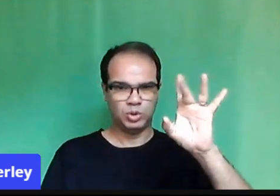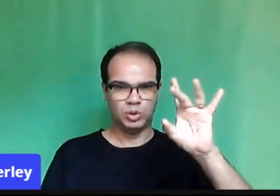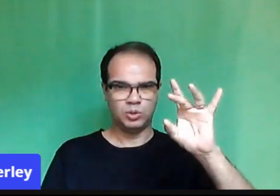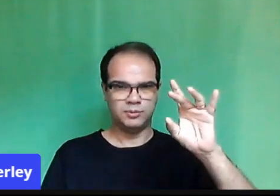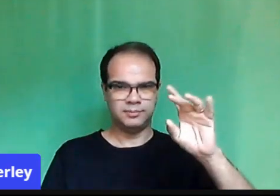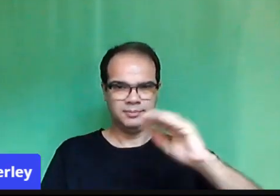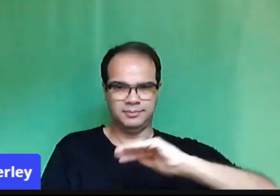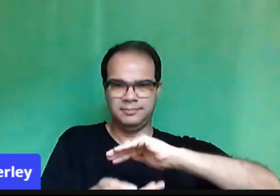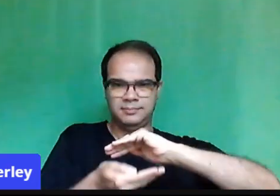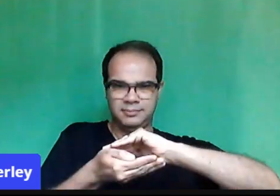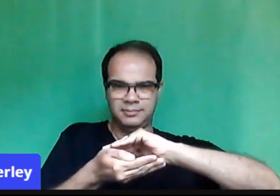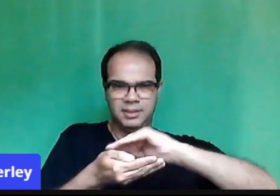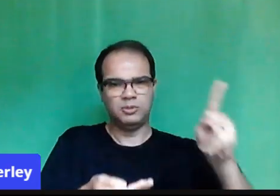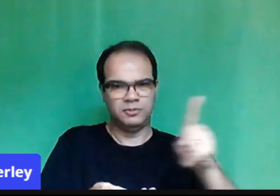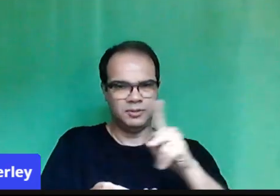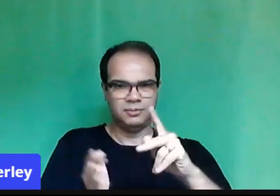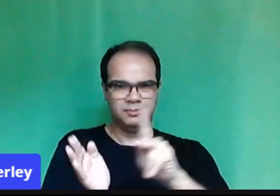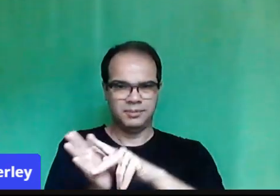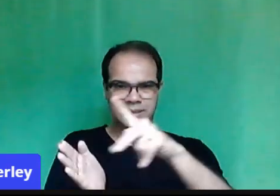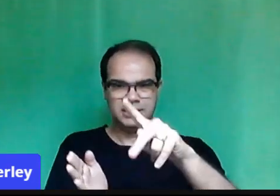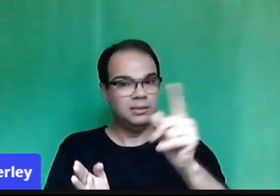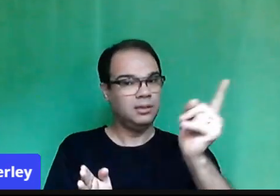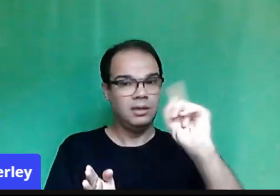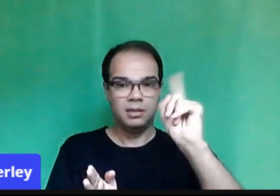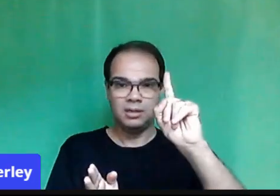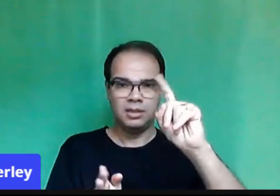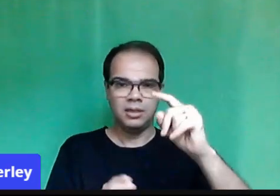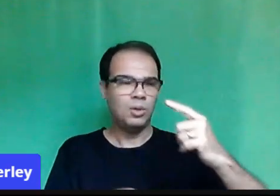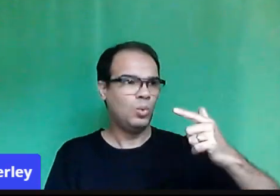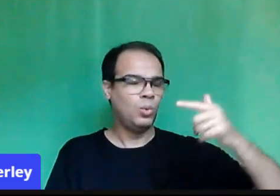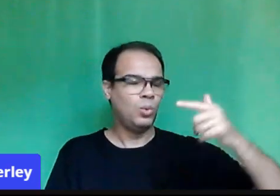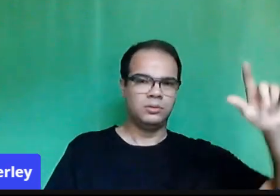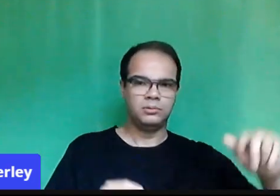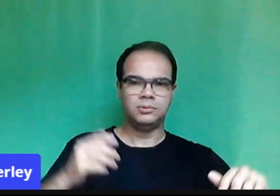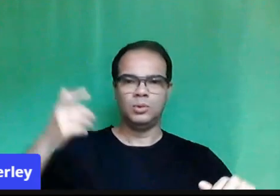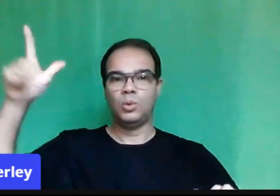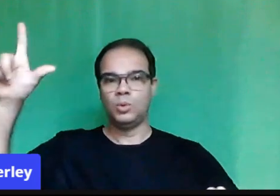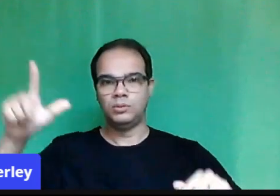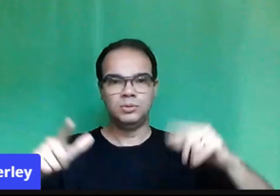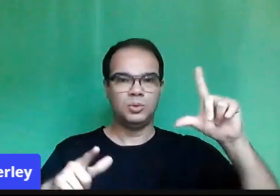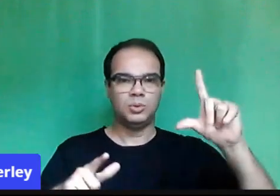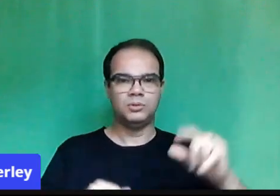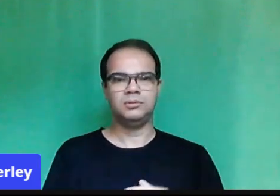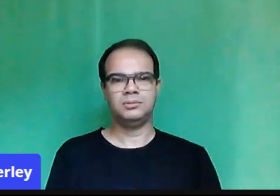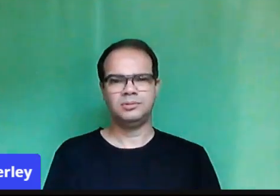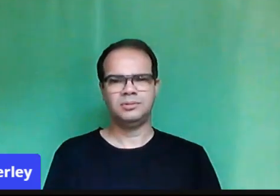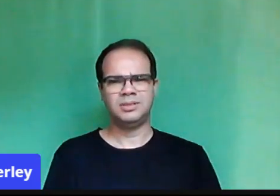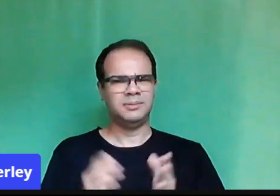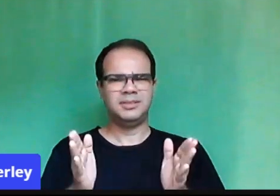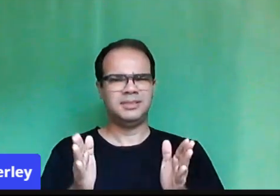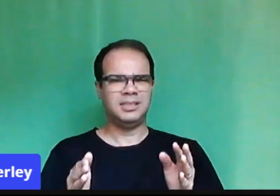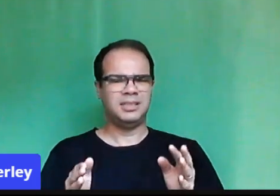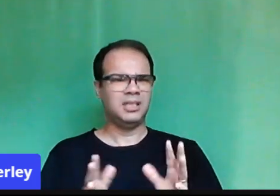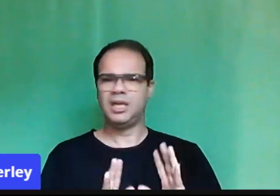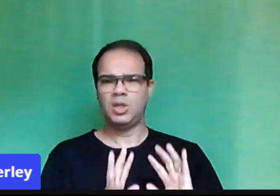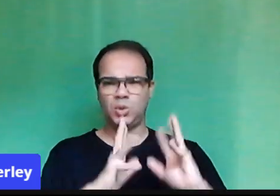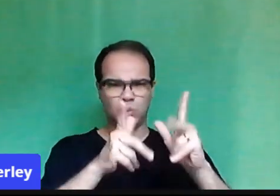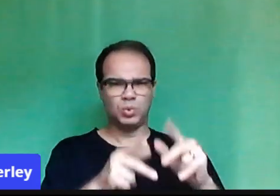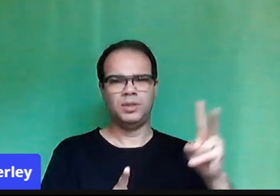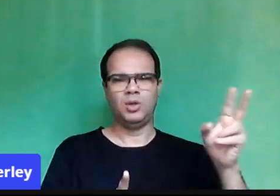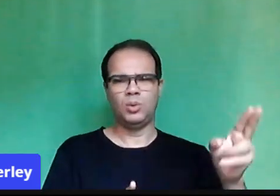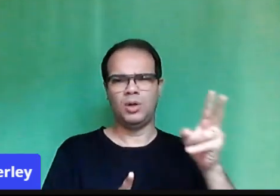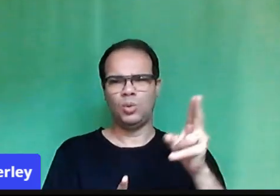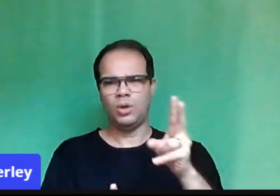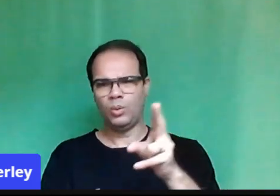angústias não são as mesmas, né? O barco, a gente sabe que também não é o mesmo. A fala, ah, todo mundo no mesmo barco. Nós não estamos nos